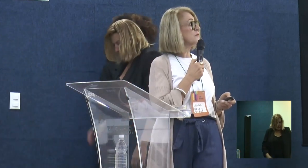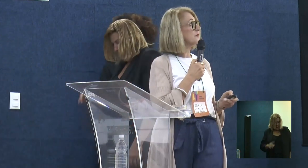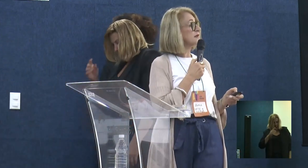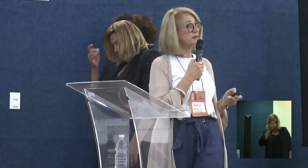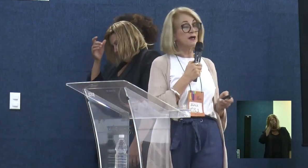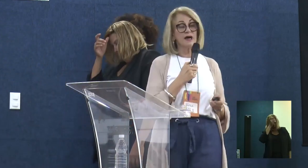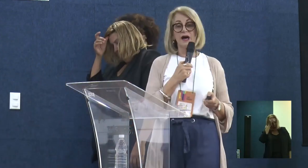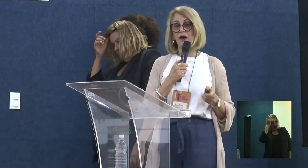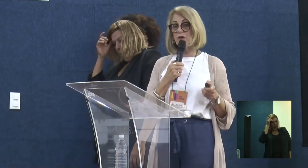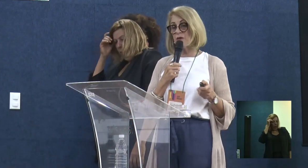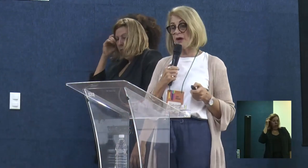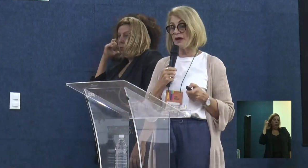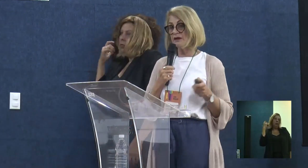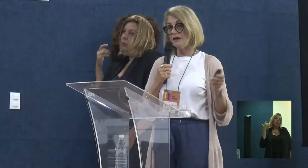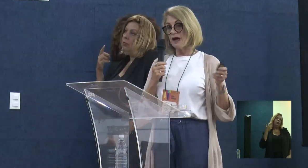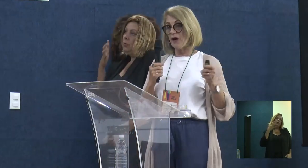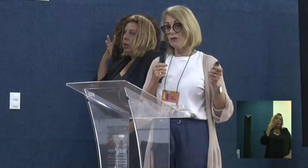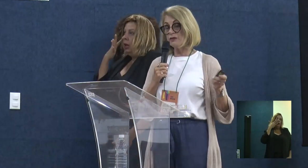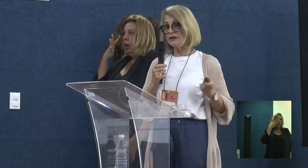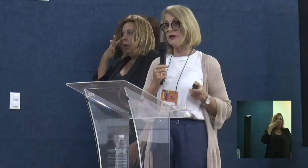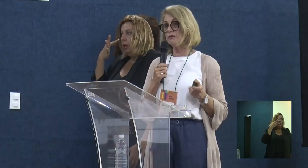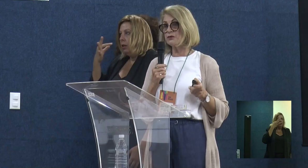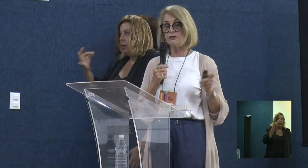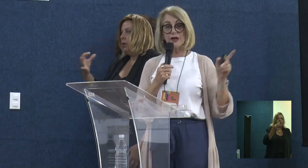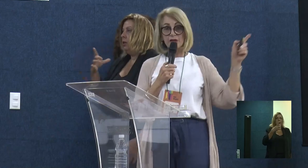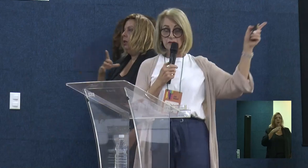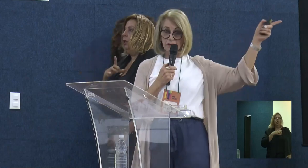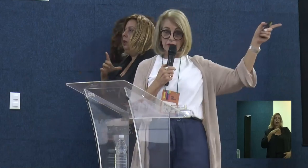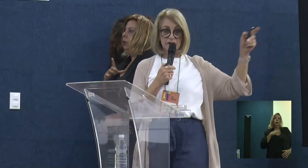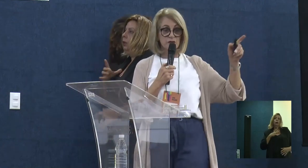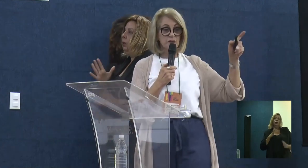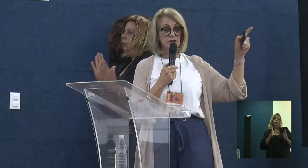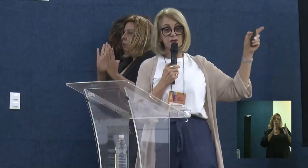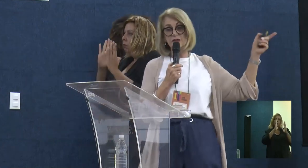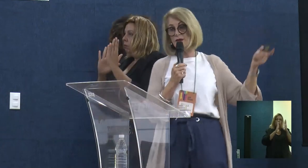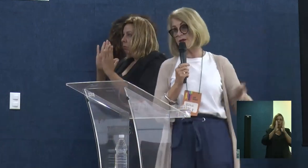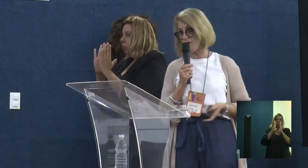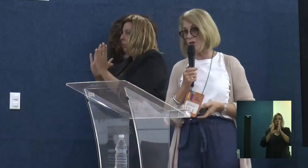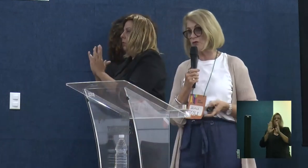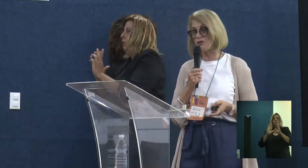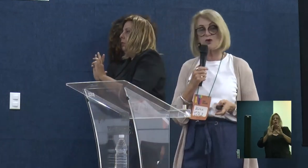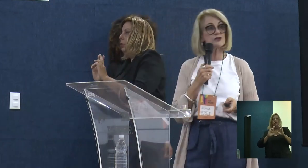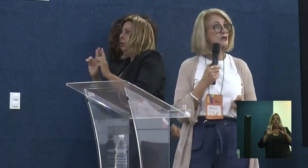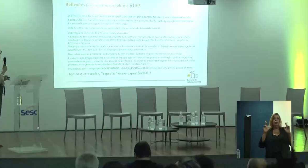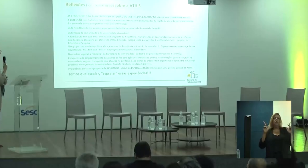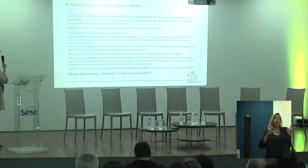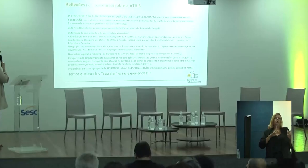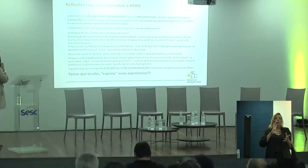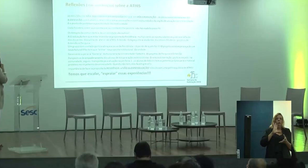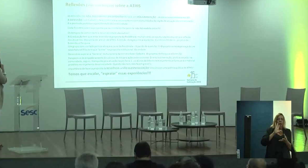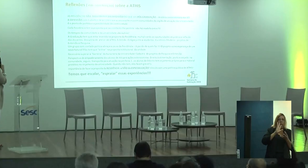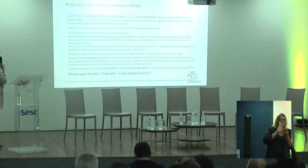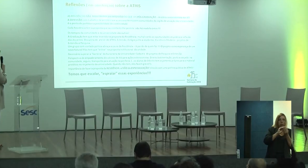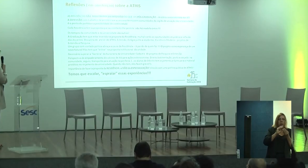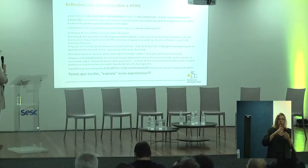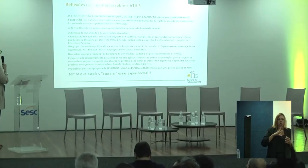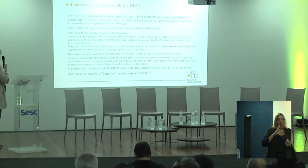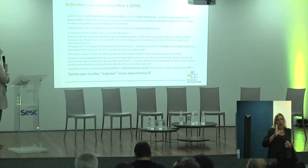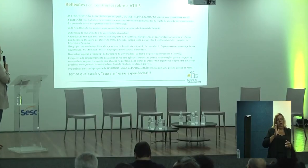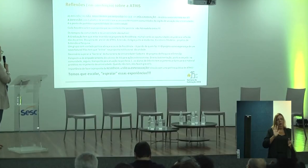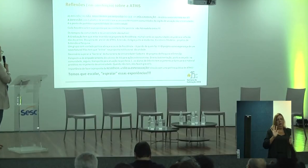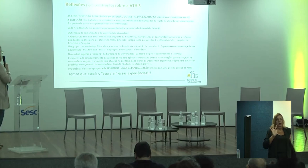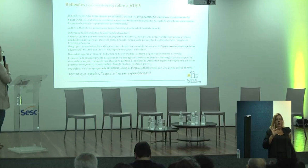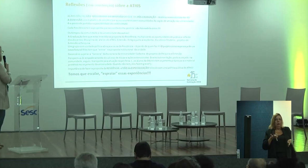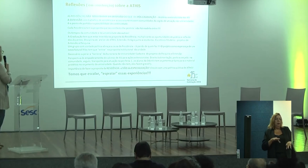há um tempo diferente, vou falar sobre isso, essas são minhas conclusões, já estou terminando.